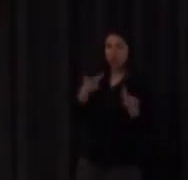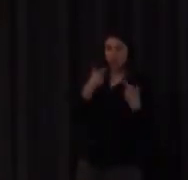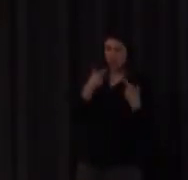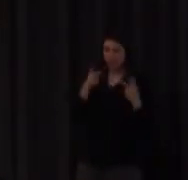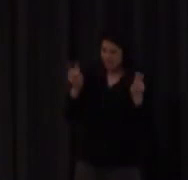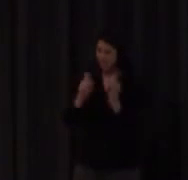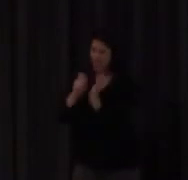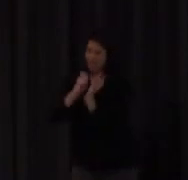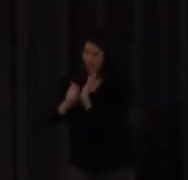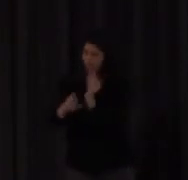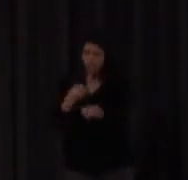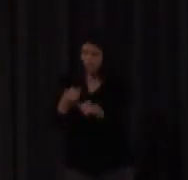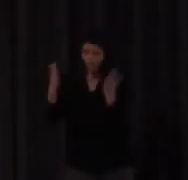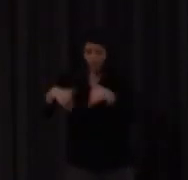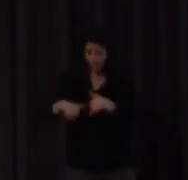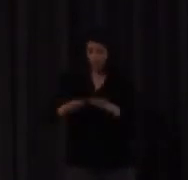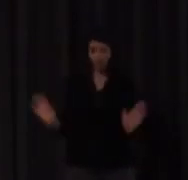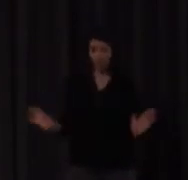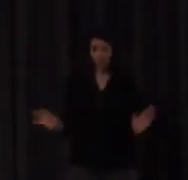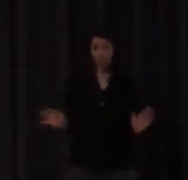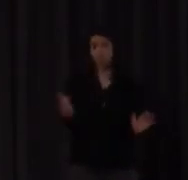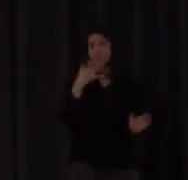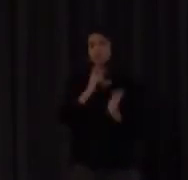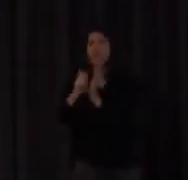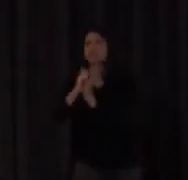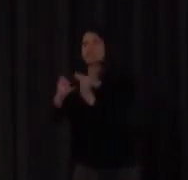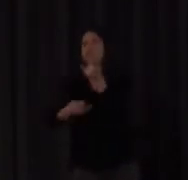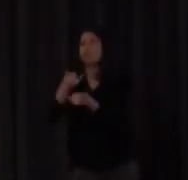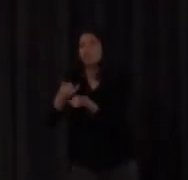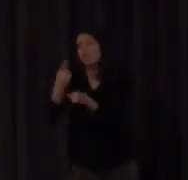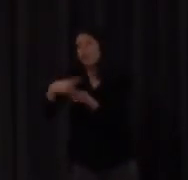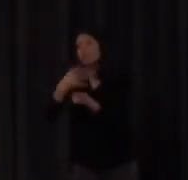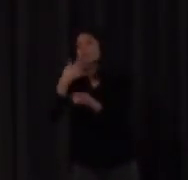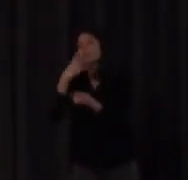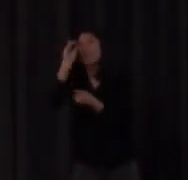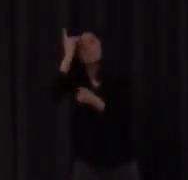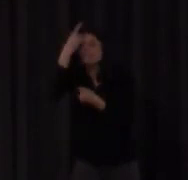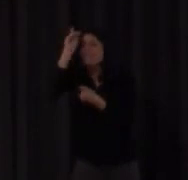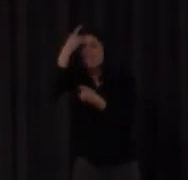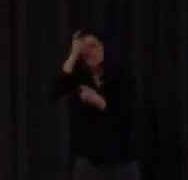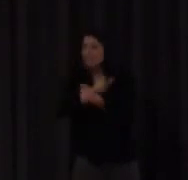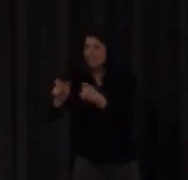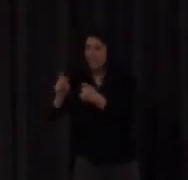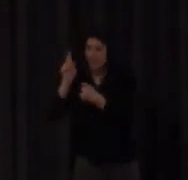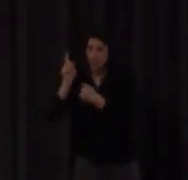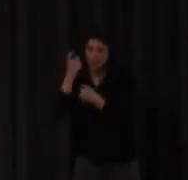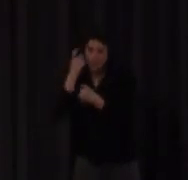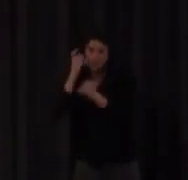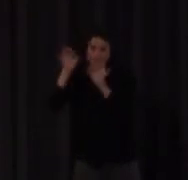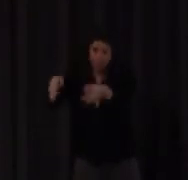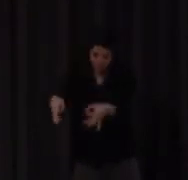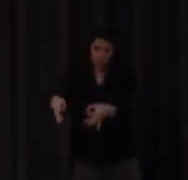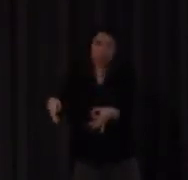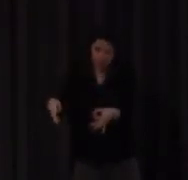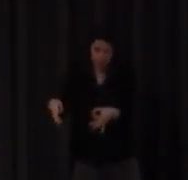problemas con la lengua escrita lo tiene un alumno que padece dislexia por ejemplo y que no es capaz de reflejar sí que es capaz de